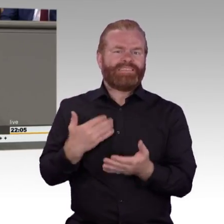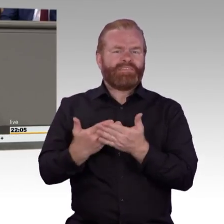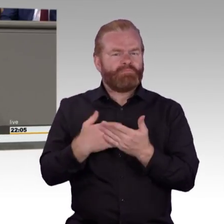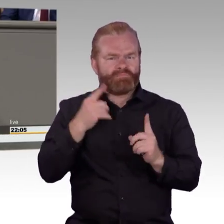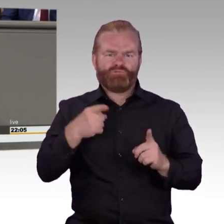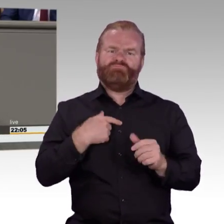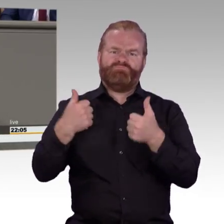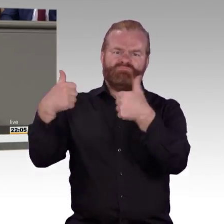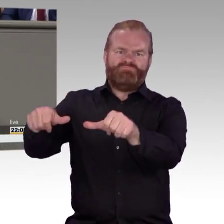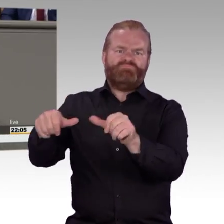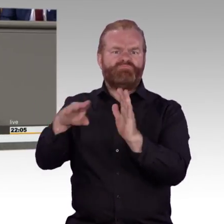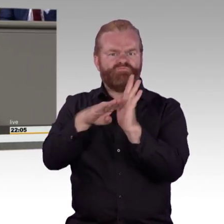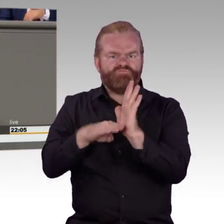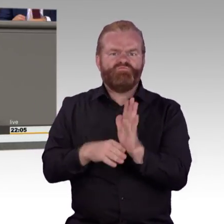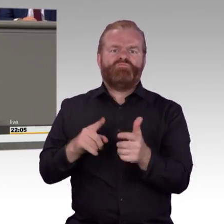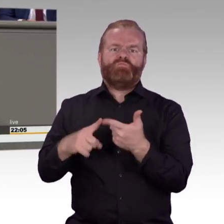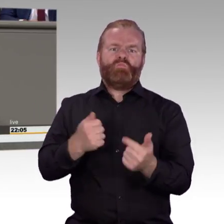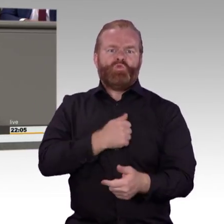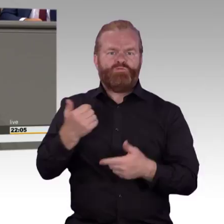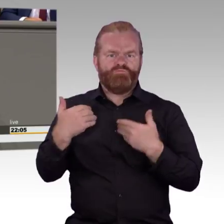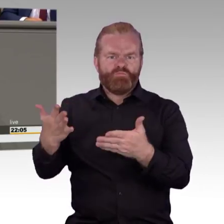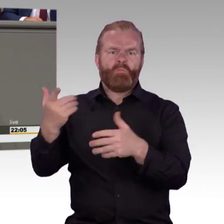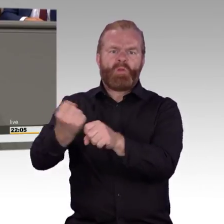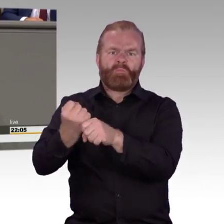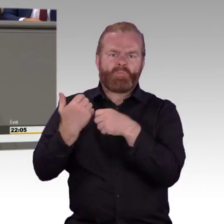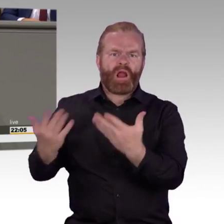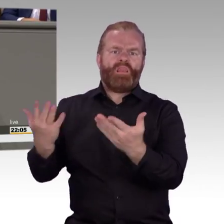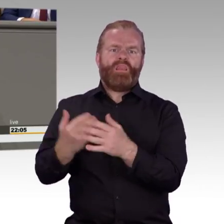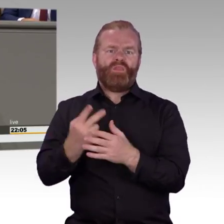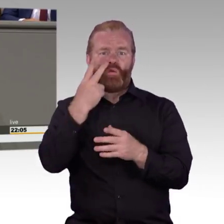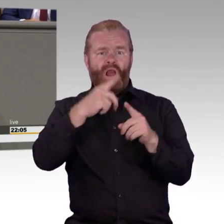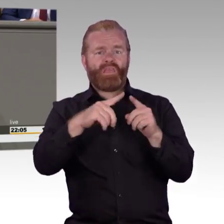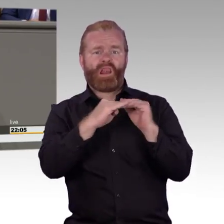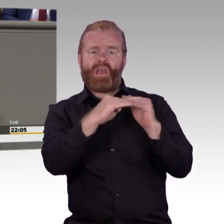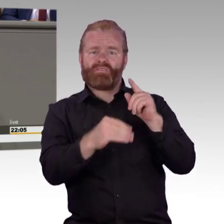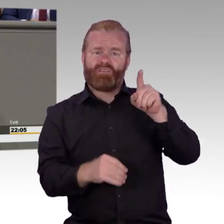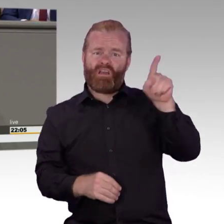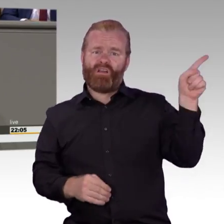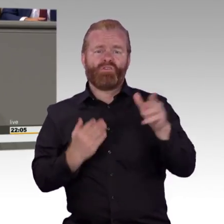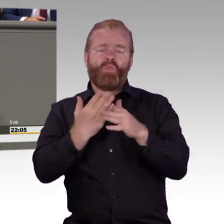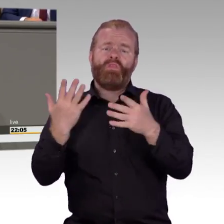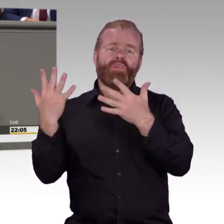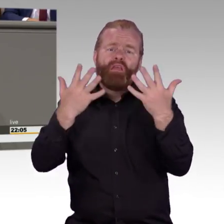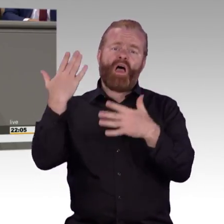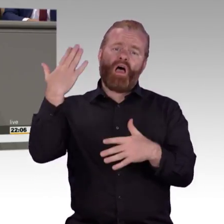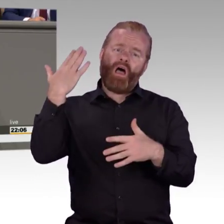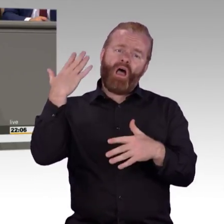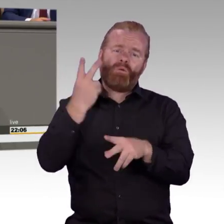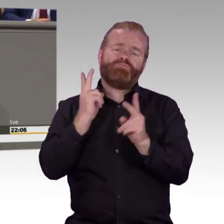Herr Bartke, unter anderem zu Ihrer Bemerkung, dass Schlichtungsverfahren weiterhin freiwillig sein sollten. Ich empfehle